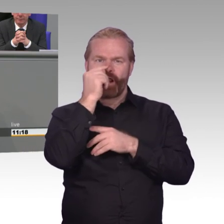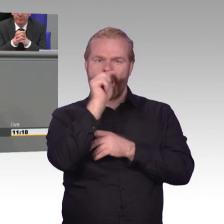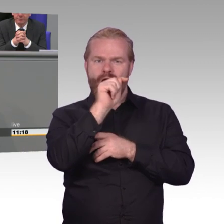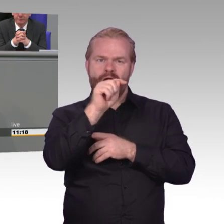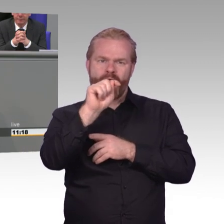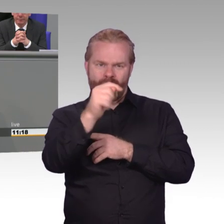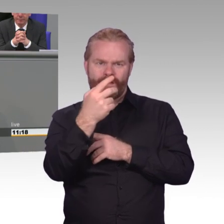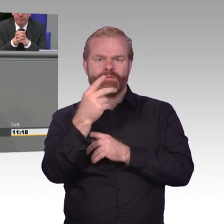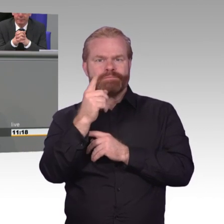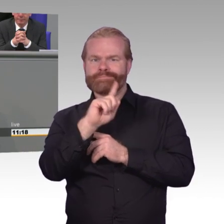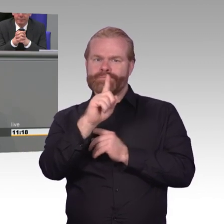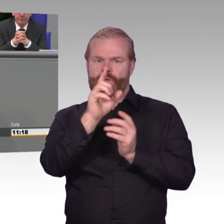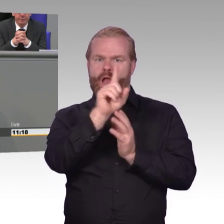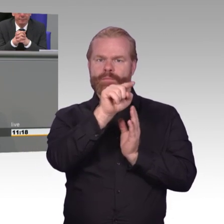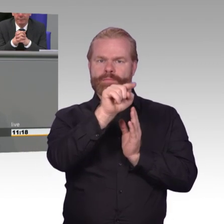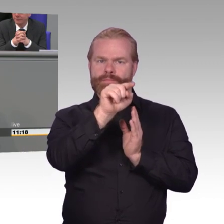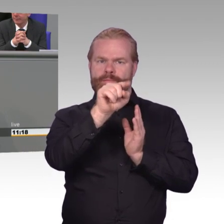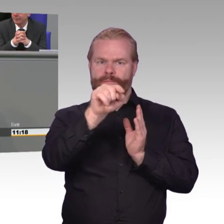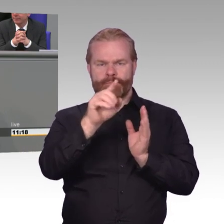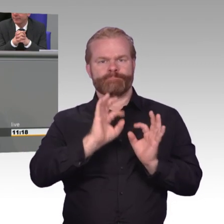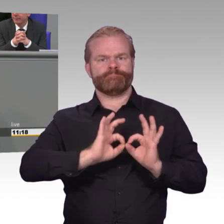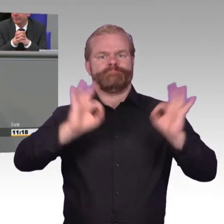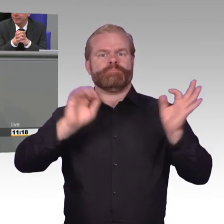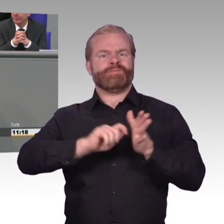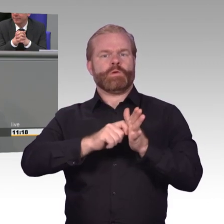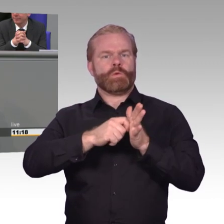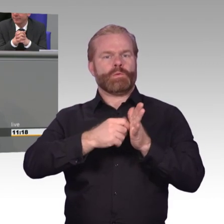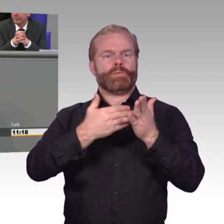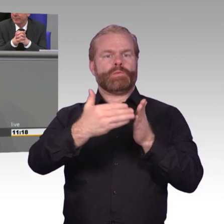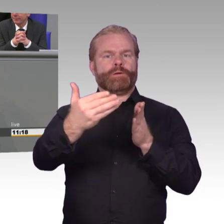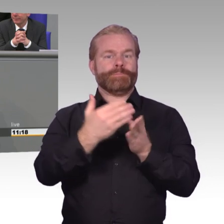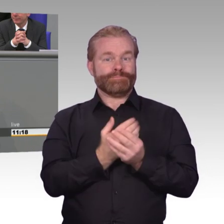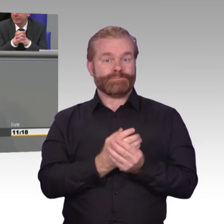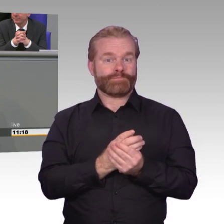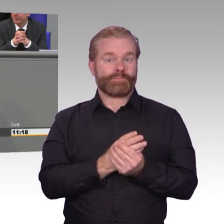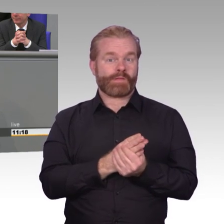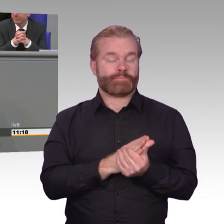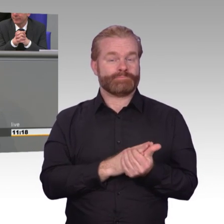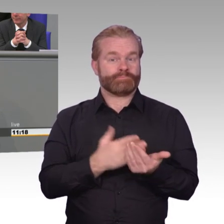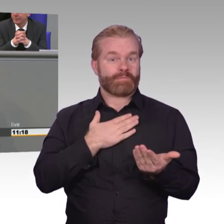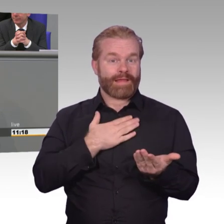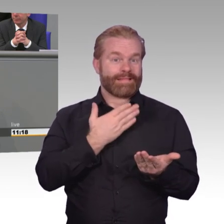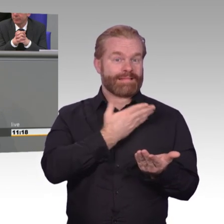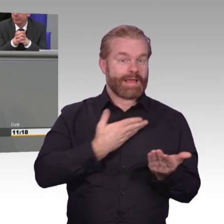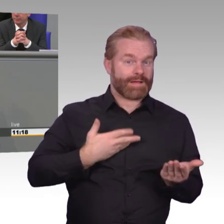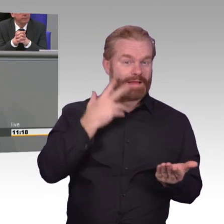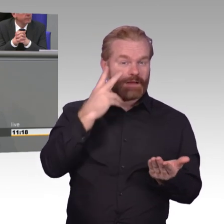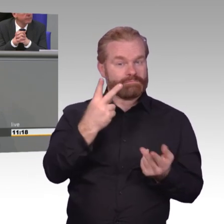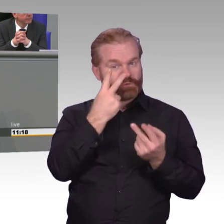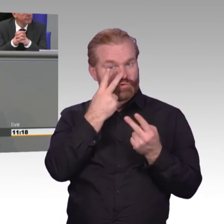Sie sprechen in Ihrem Antrag auch das Bundesamt für Sicherheit in der Informationstechnik an. Aus meiner Sicht eine Schlüsselbehörde im Bereich